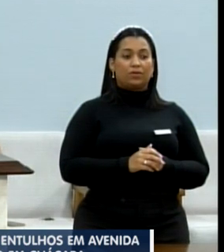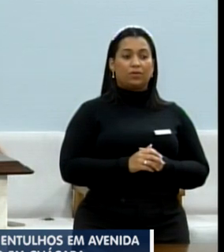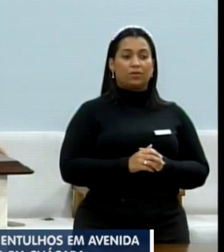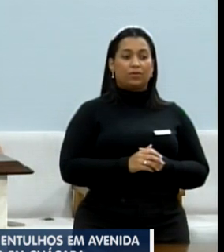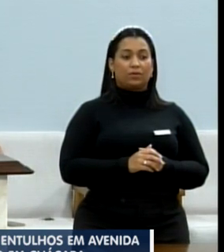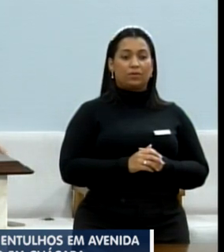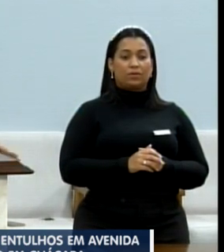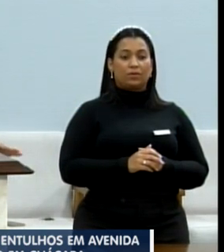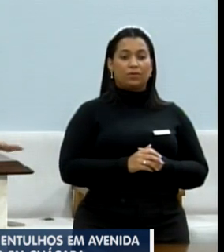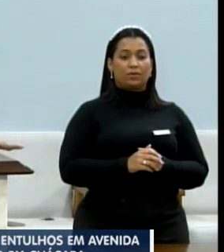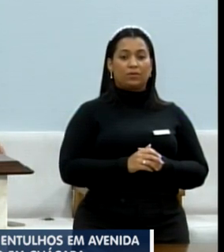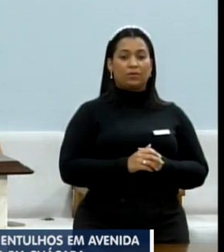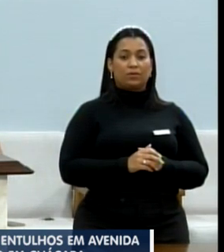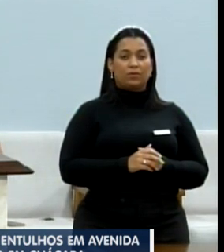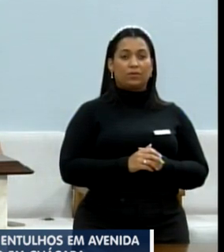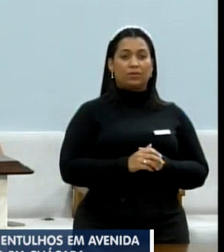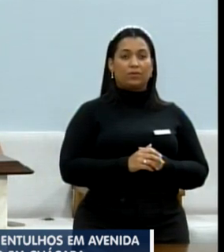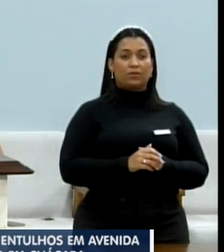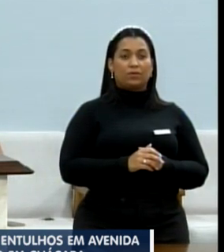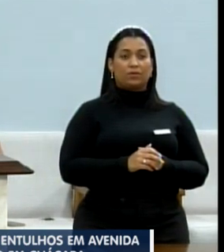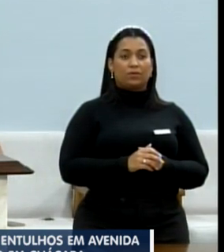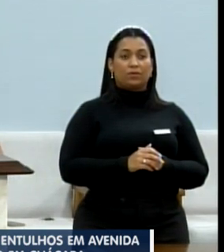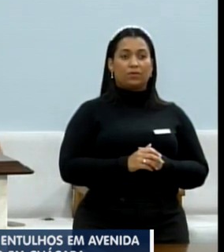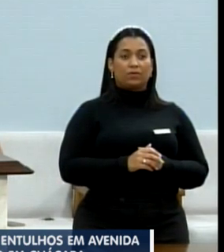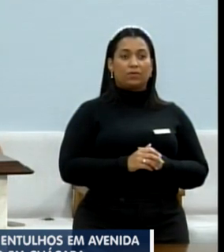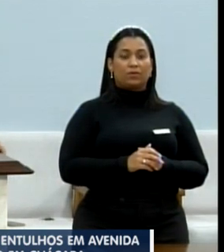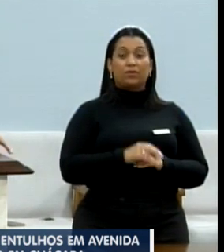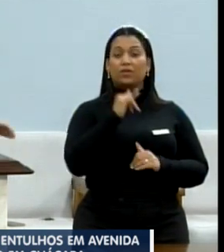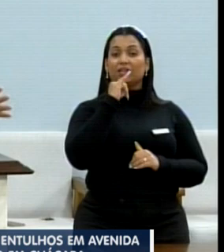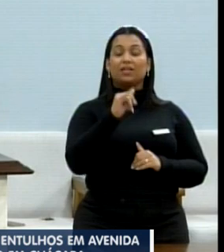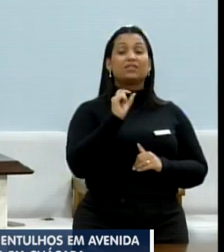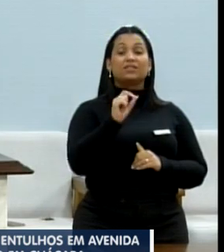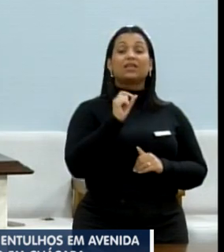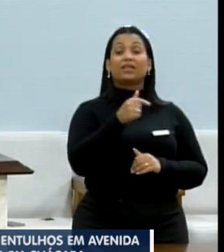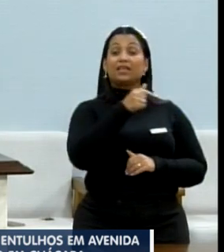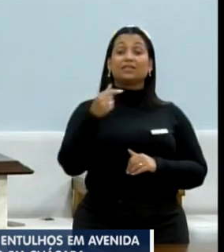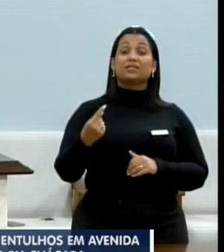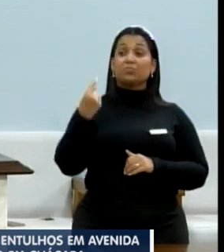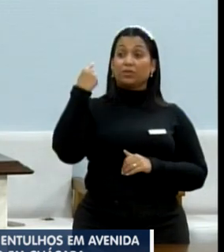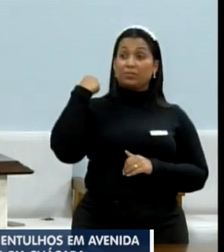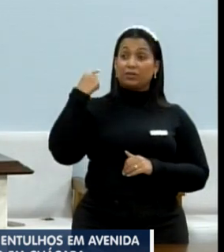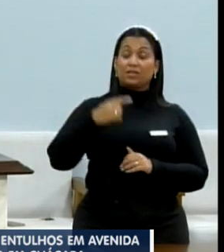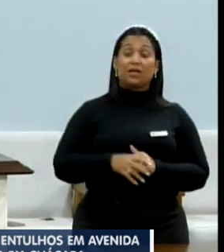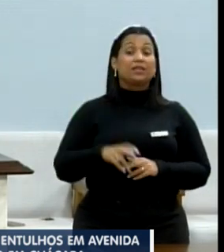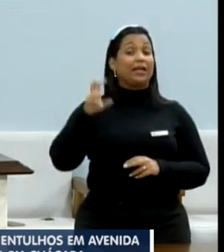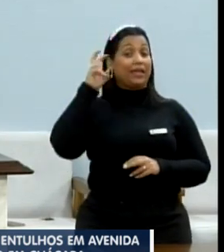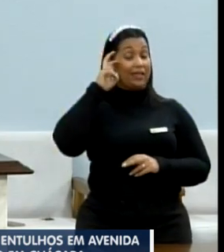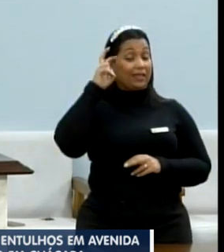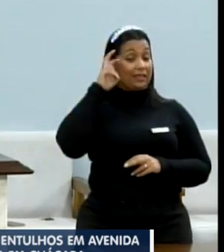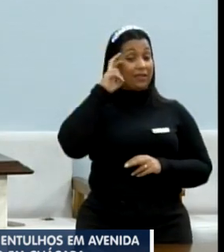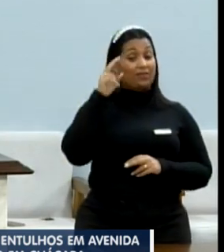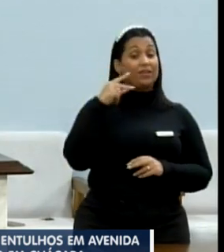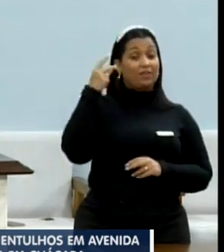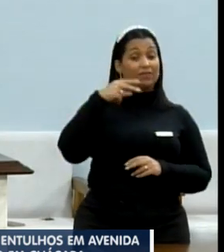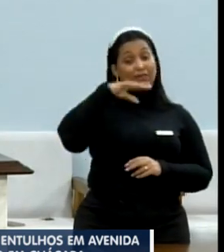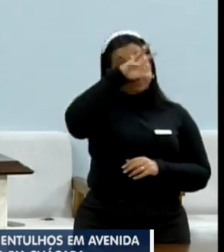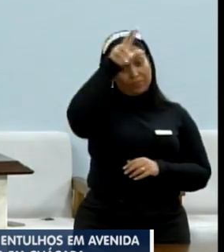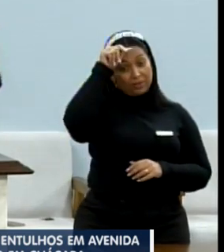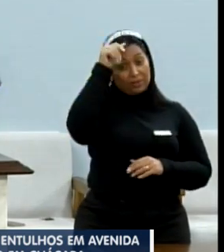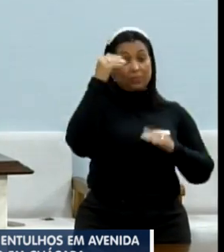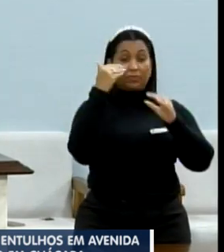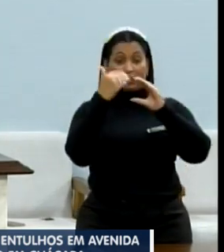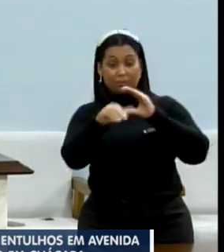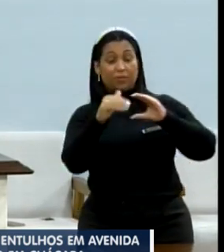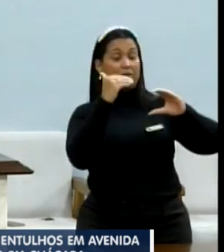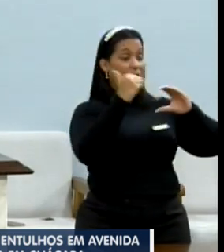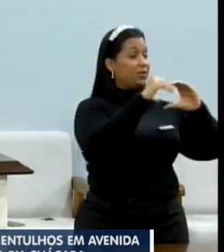Bom, perdi até o caminho, desculpa, tá, gente. Só queria dizer que, semana passada, quinta-feira, vereador Bruno Marinho, mandei para o senhor,